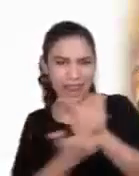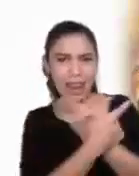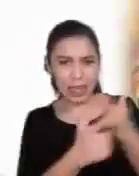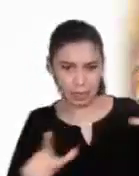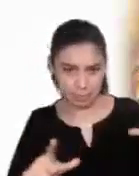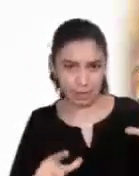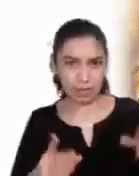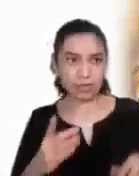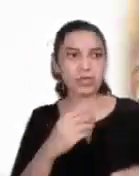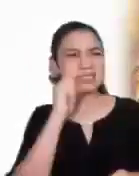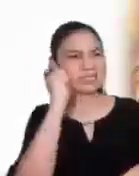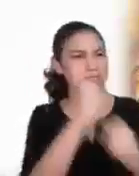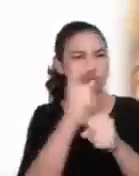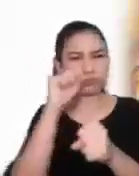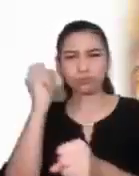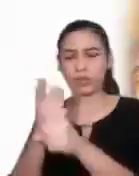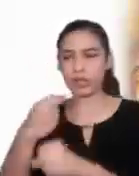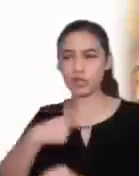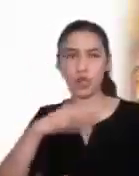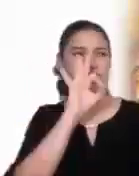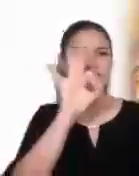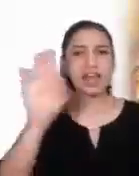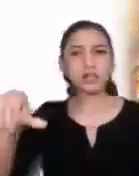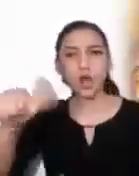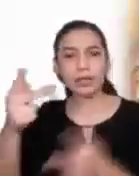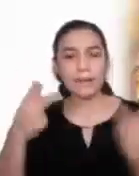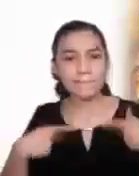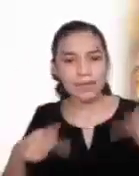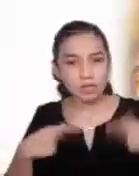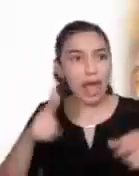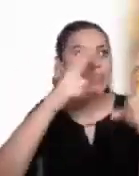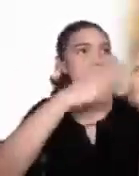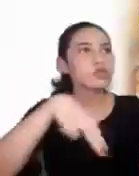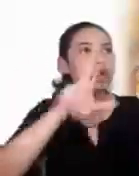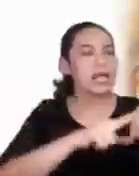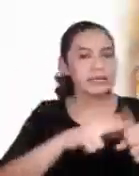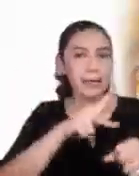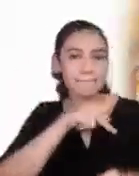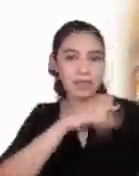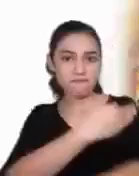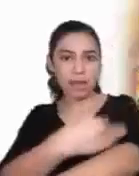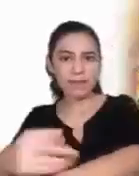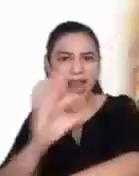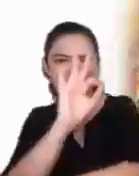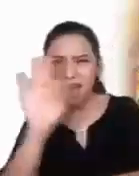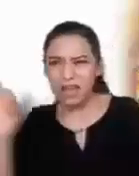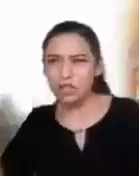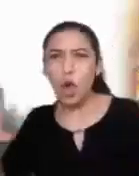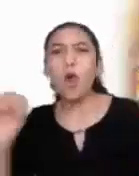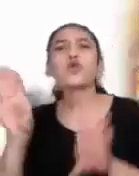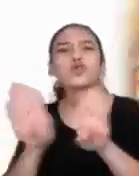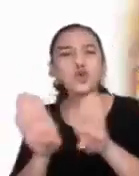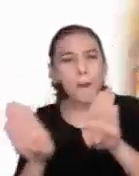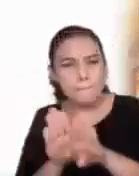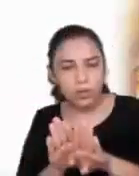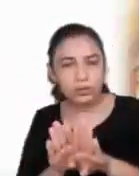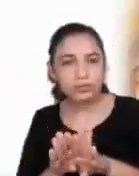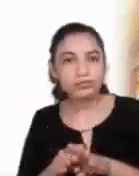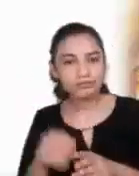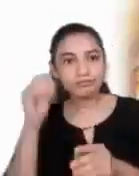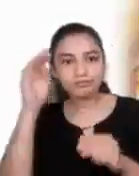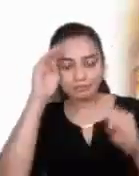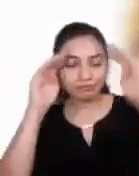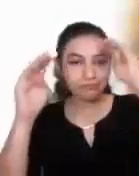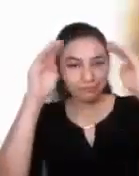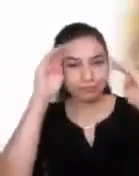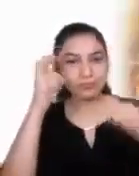a la naturaleza, a la familia o nuestra relación con Dios. Descubramos juntos con Jesús qué es lo